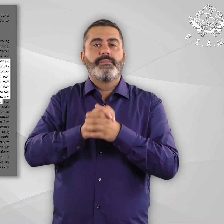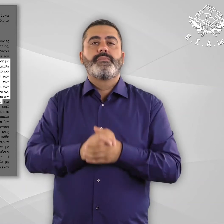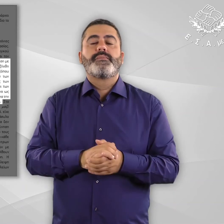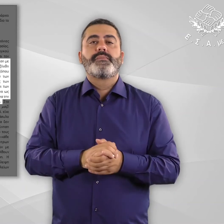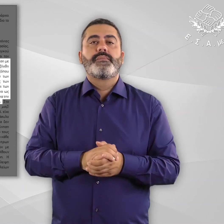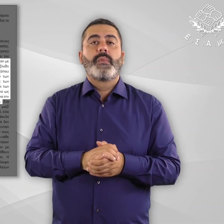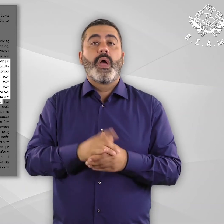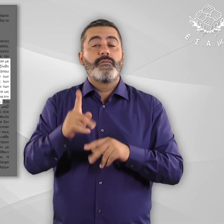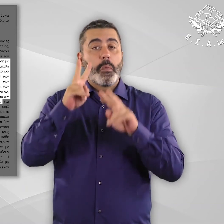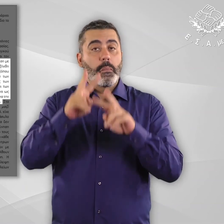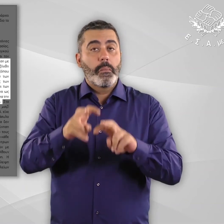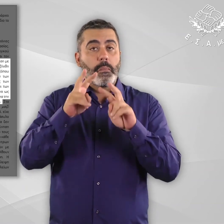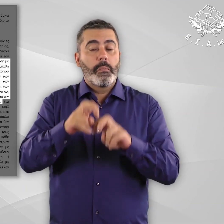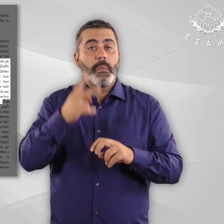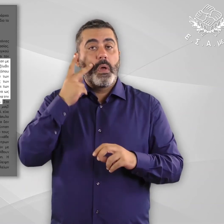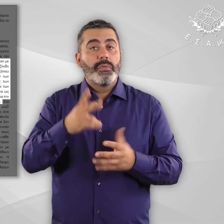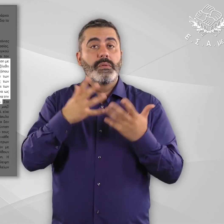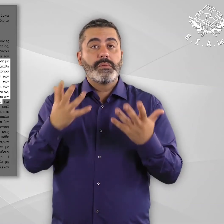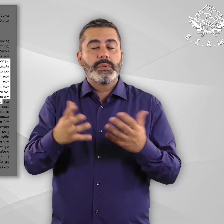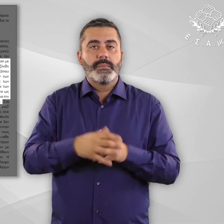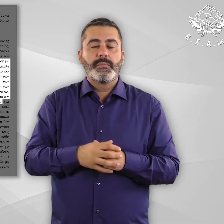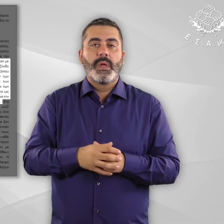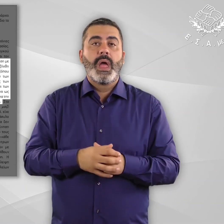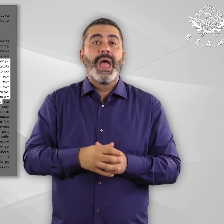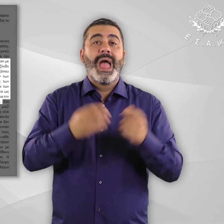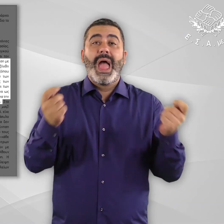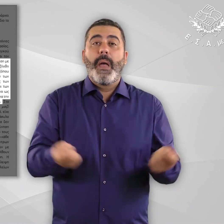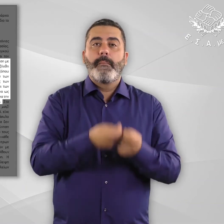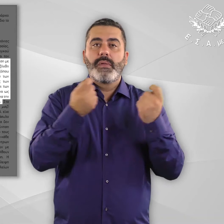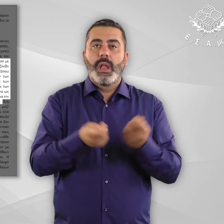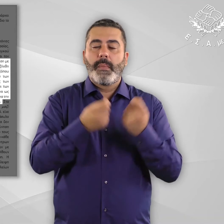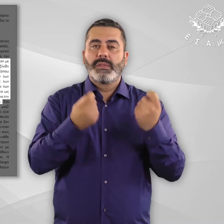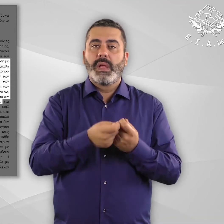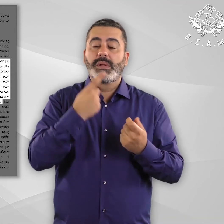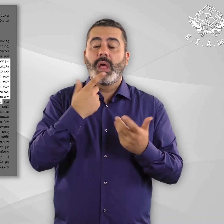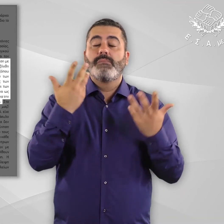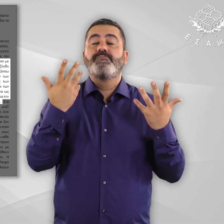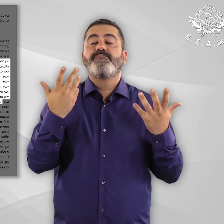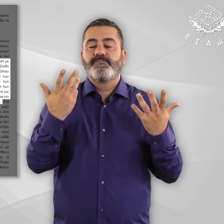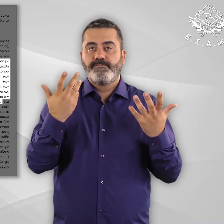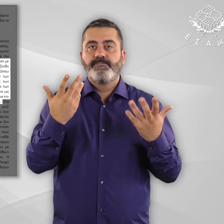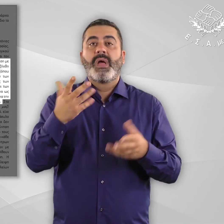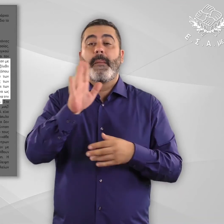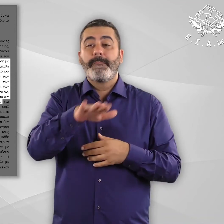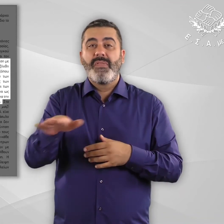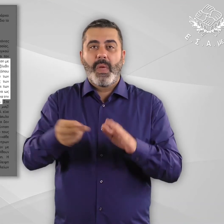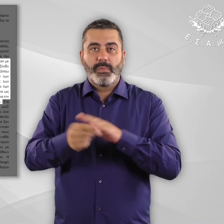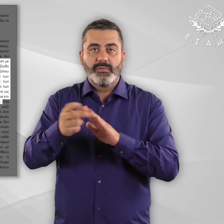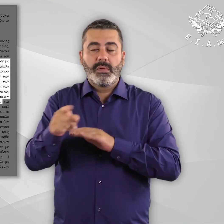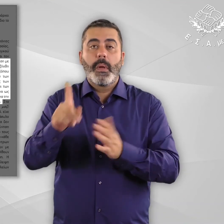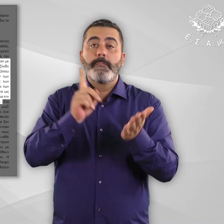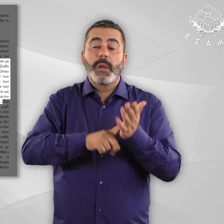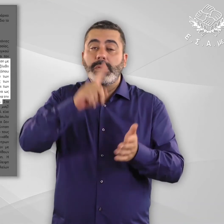η παρένθεση όπως συμμετέχει η ΕΣΑΜΕΑ κλείνει η παρένθεση, κατέτηξαν τη συμφωνία όλων των επαγγελματιών για τη ζωτική